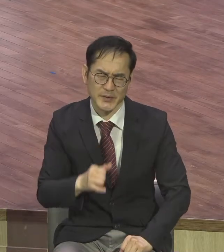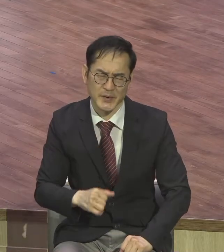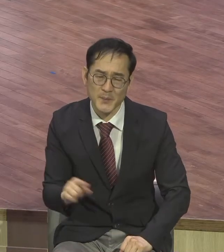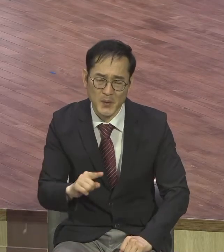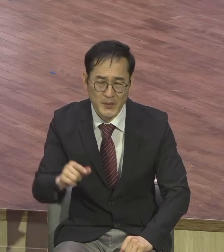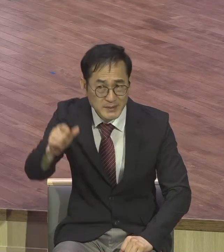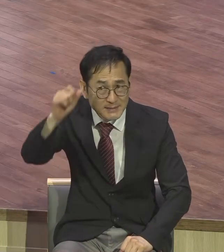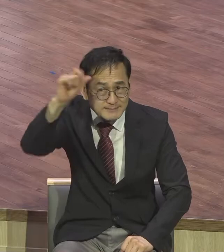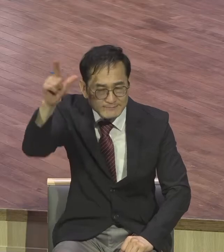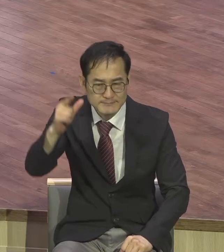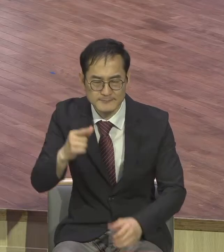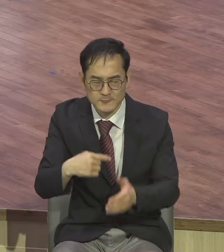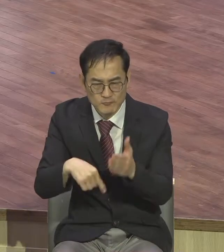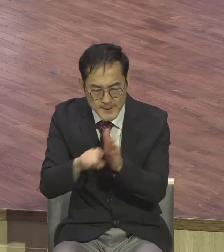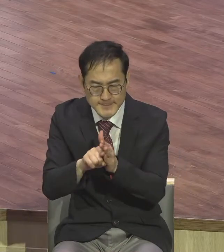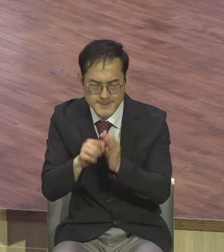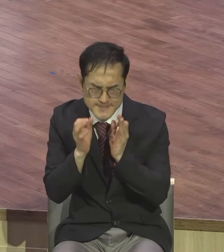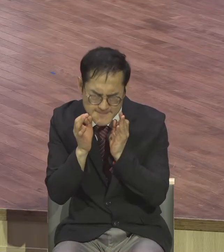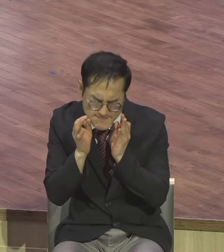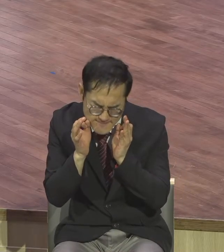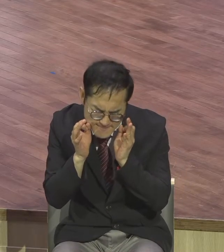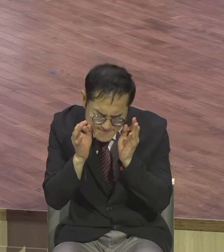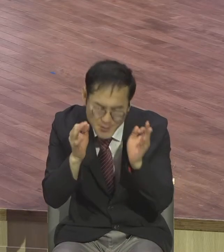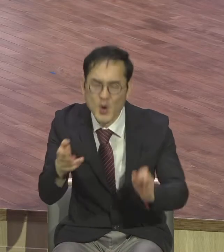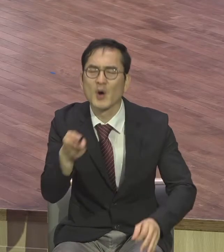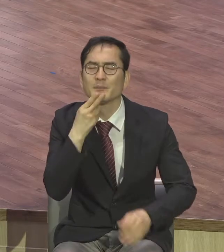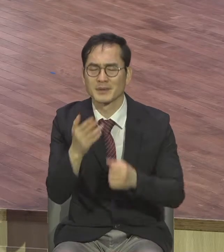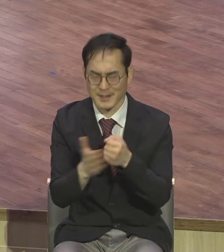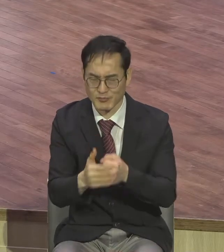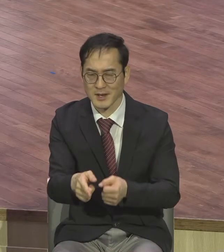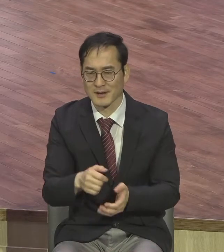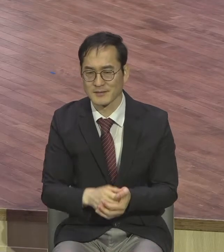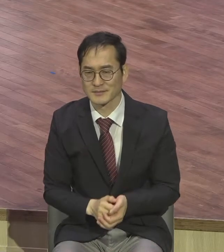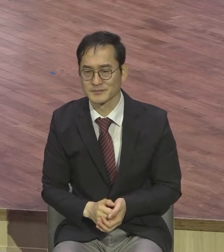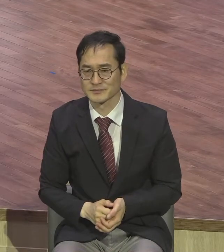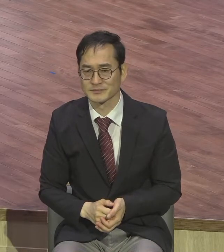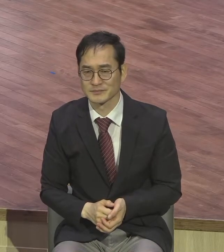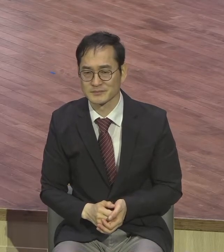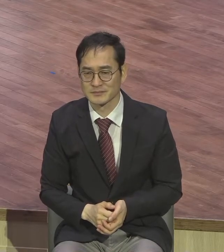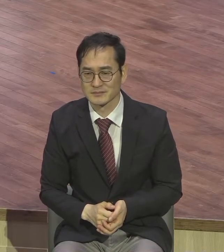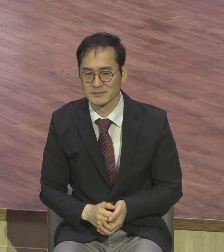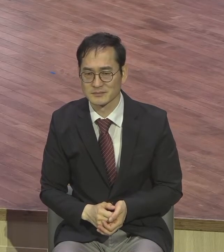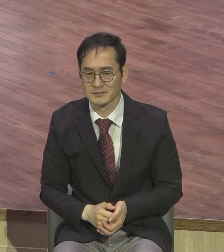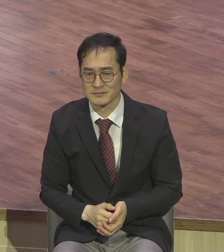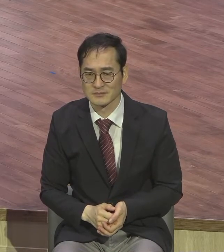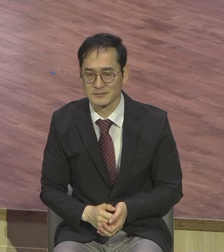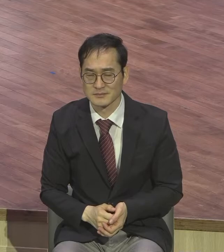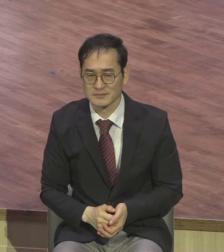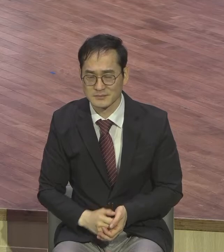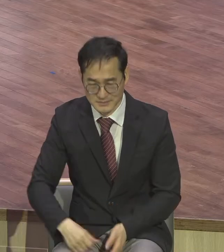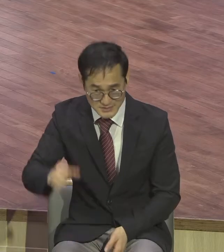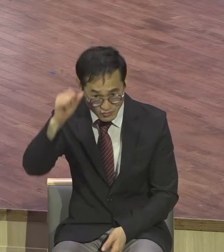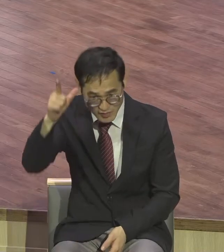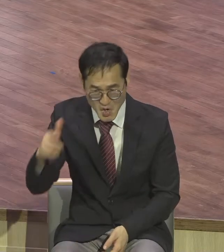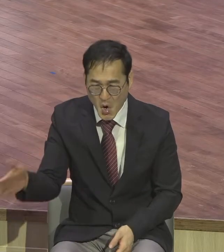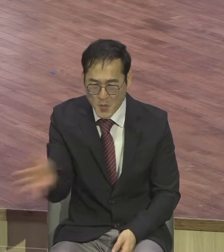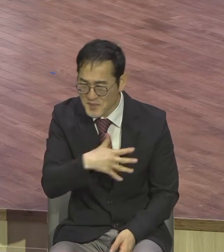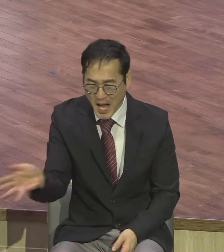힘쓰는 사람이 없기 때문이다 인물이 없다고 한탄하는 그 사람이 왜 인물이 될 공부를 하지